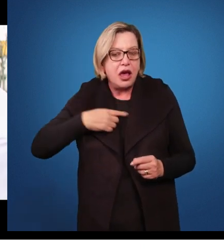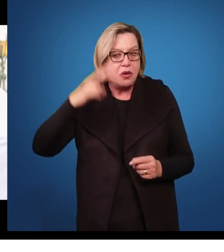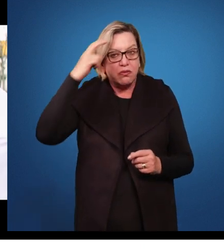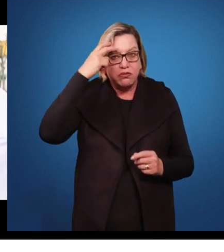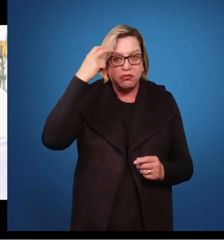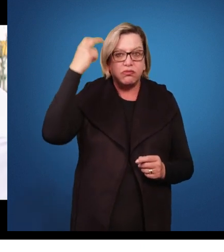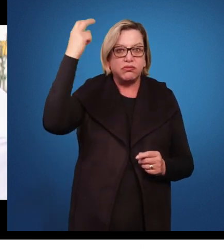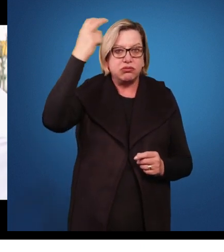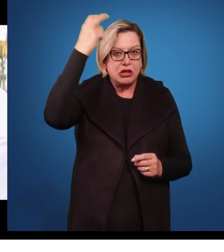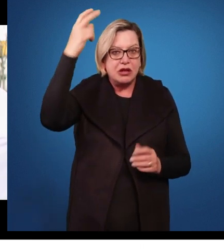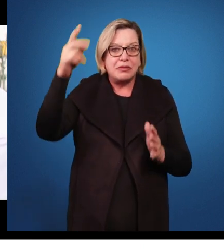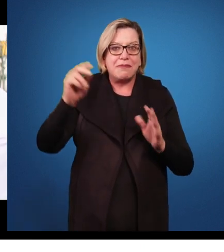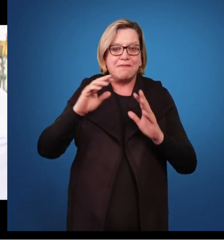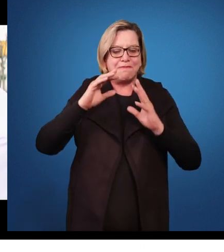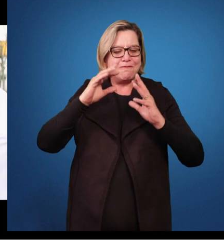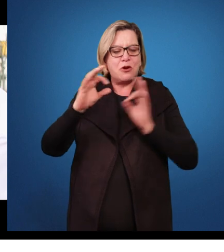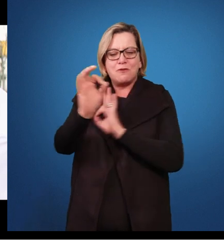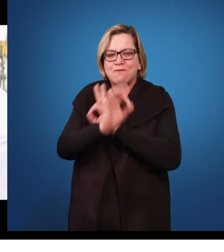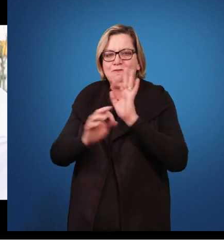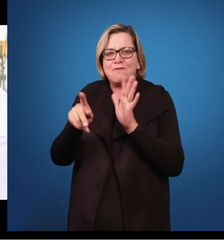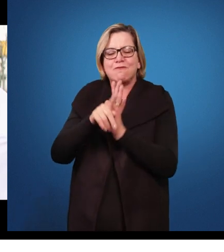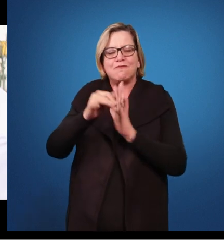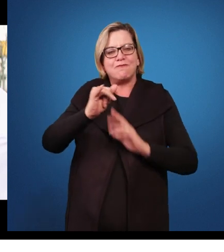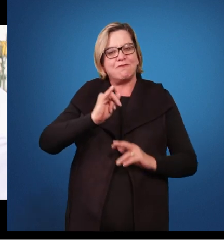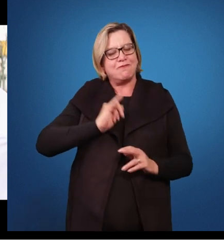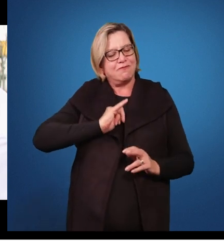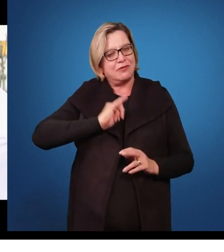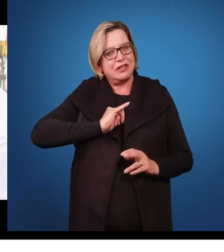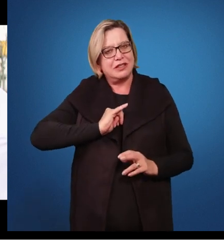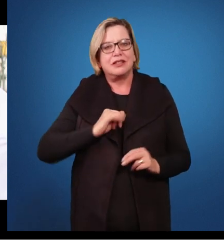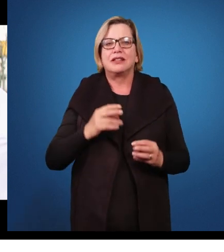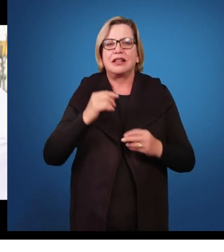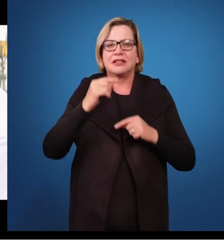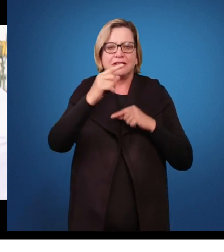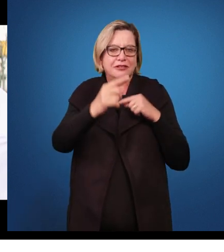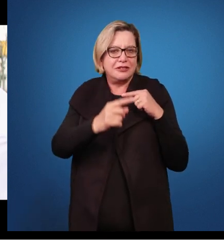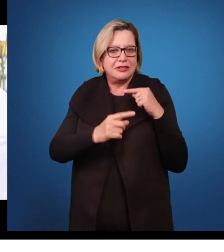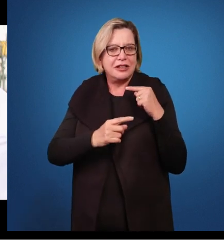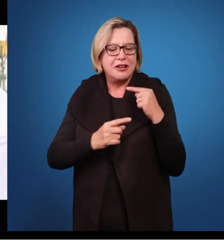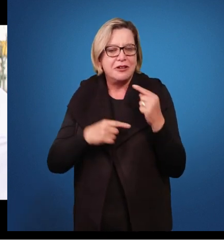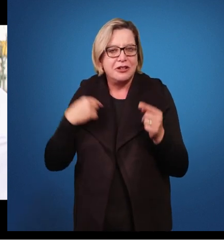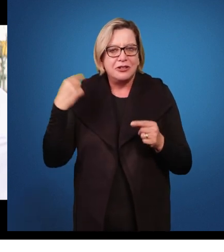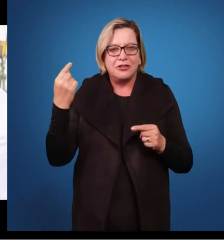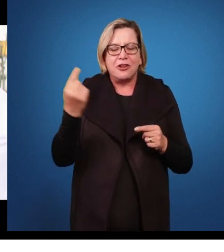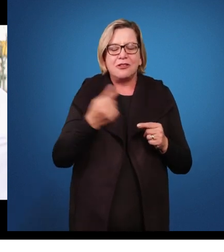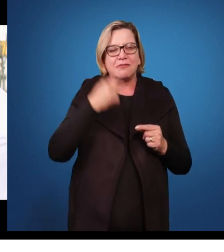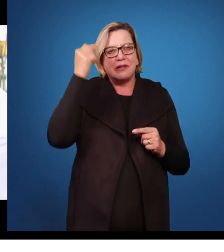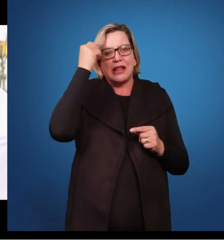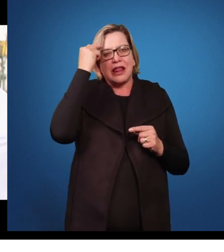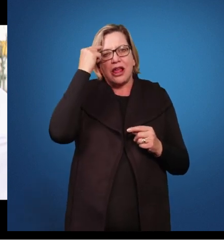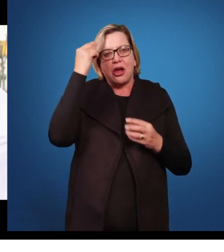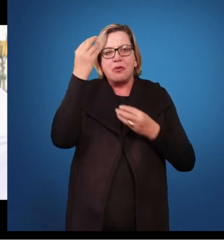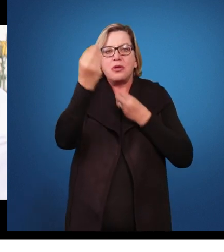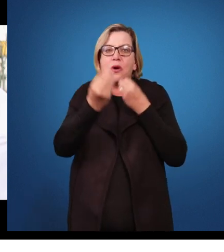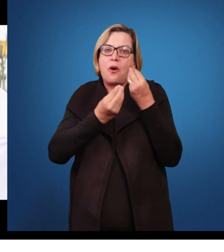sujeitos, né? Dentro das suas individualidades. E daí, partir disso, a gente vai pensar qual é o melhor trajeto para essa pessoa.